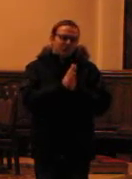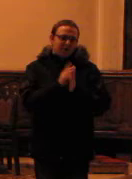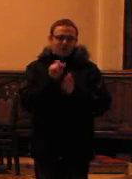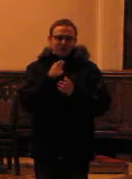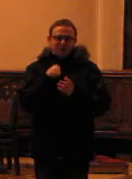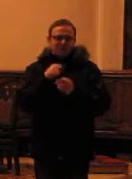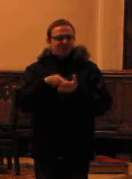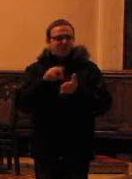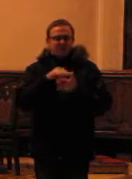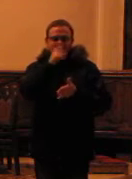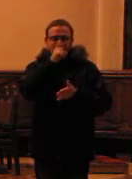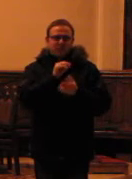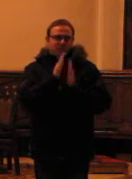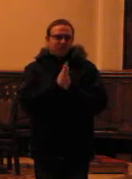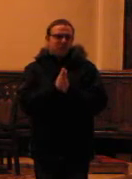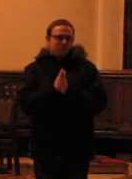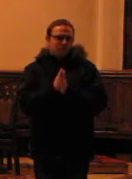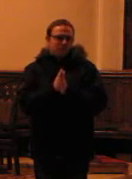odmawiać.